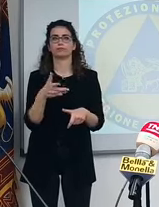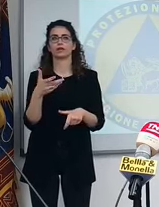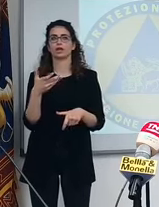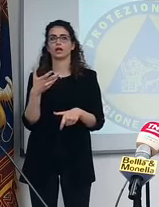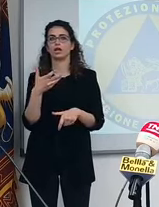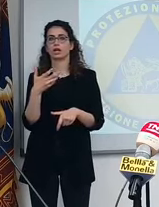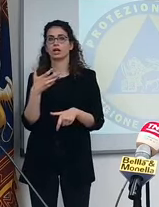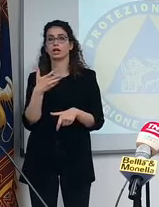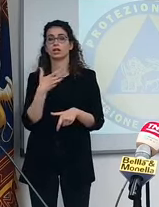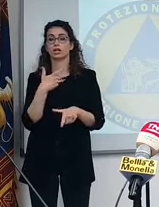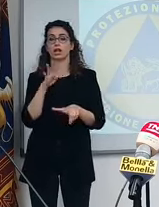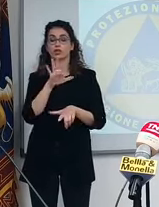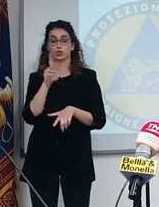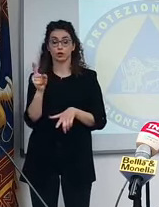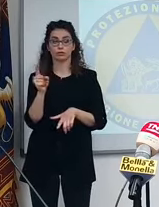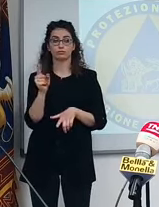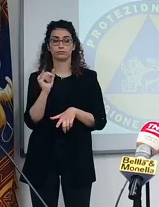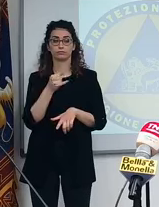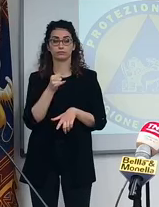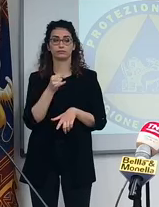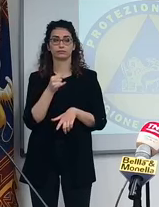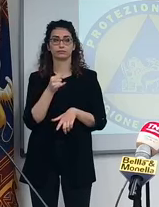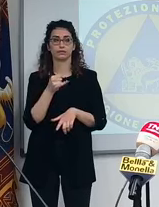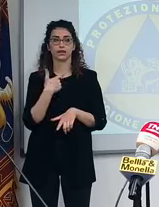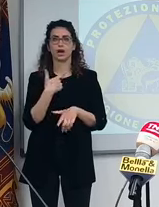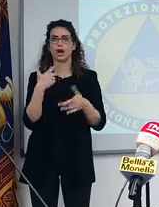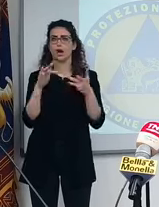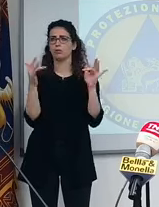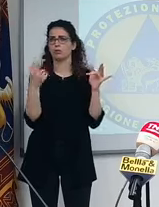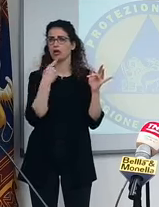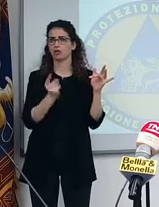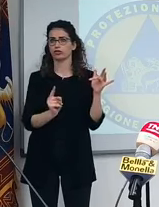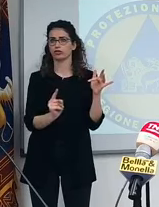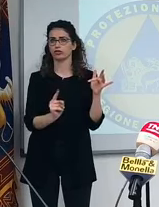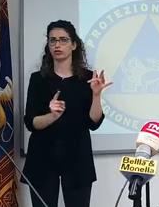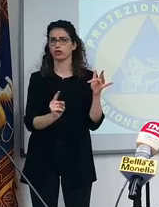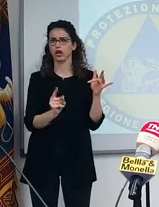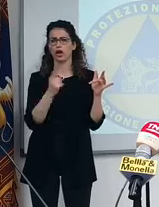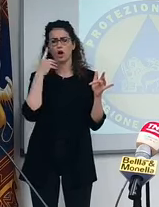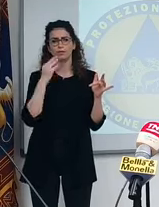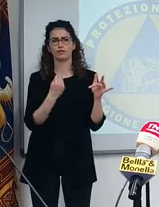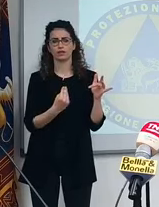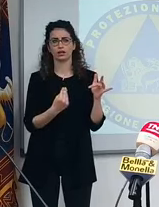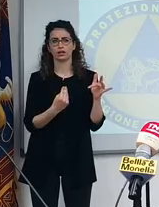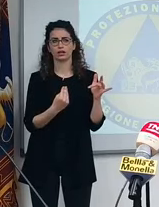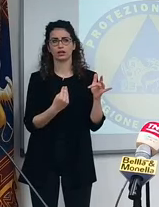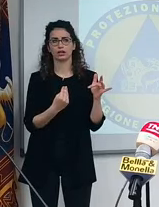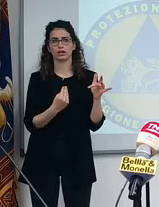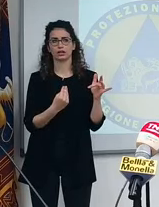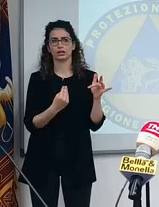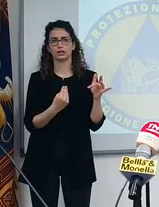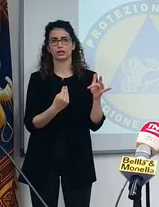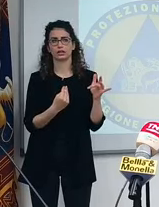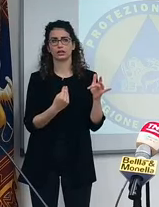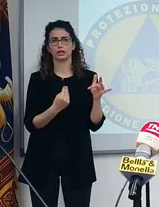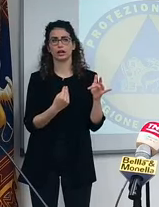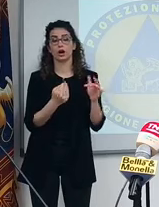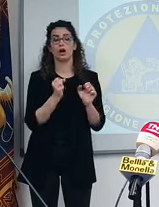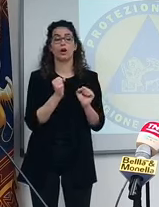è dal 51? Sì. Però il programma non lo dice? Come fanno a sapere? Evidentemente